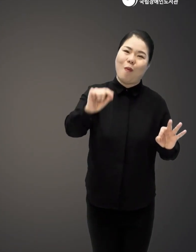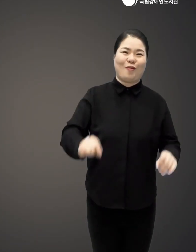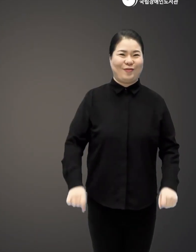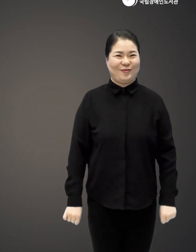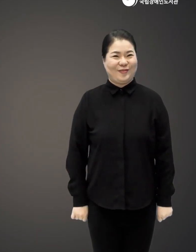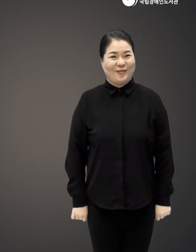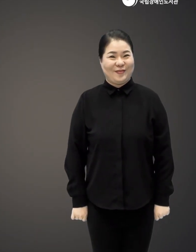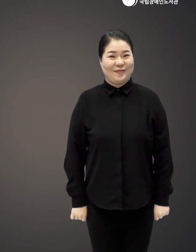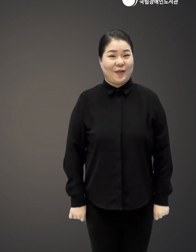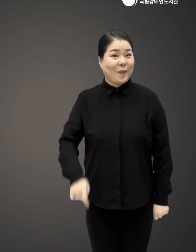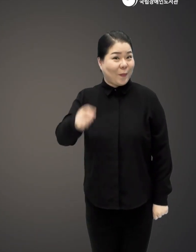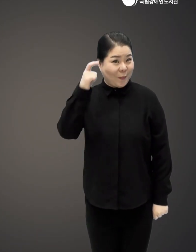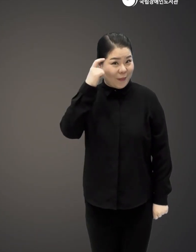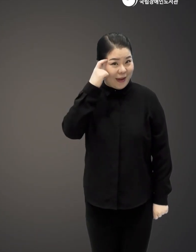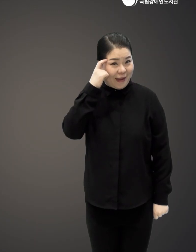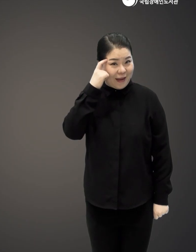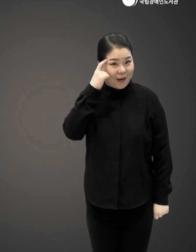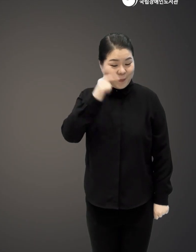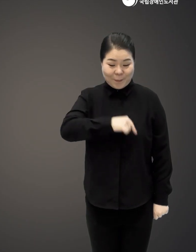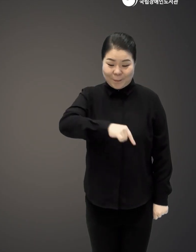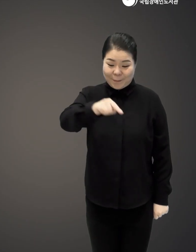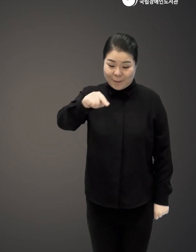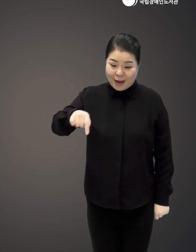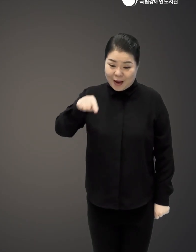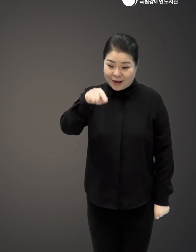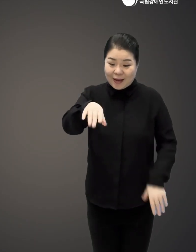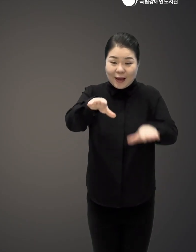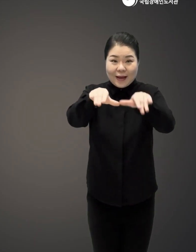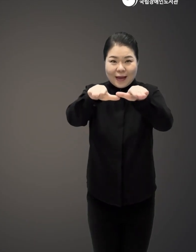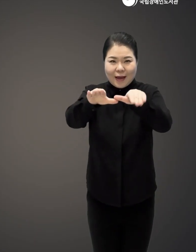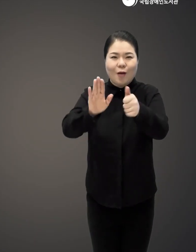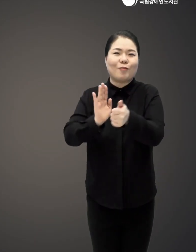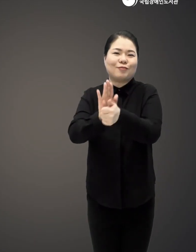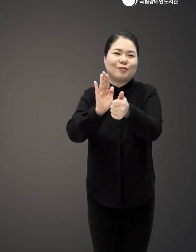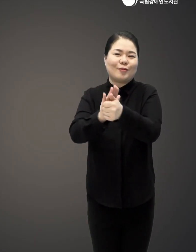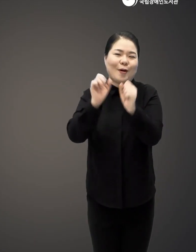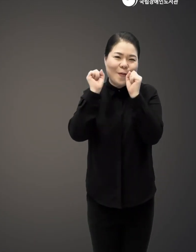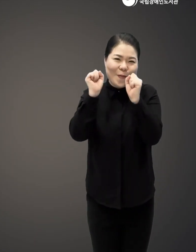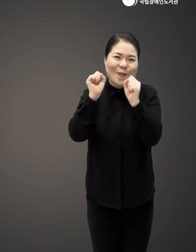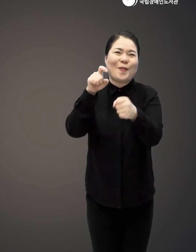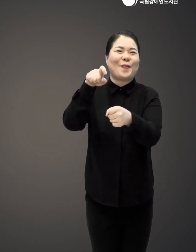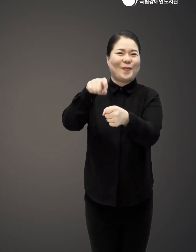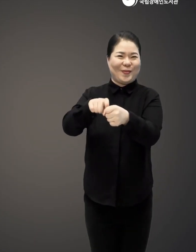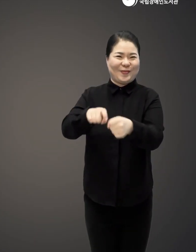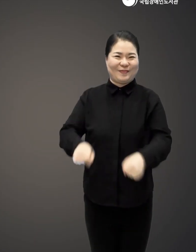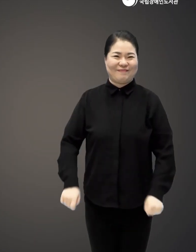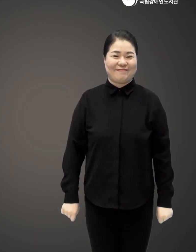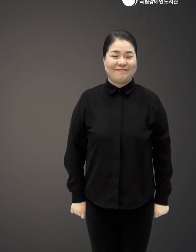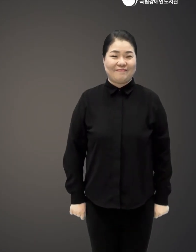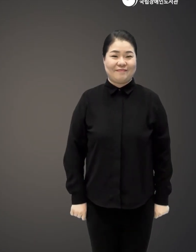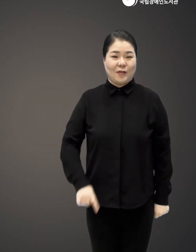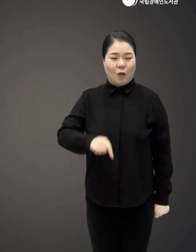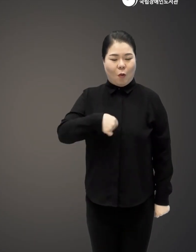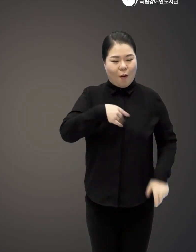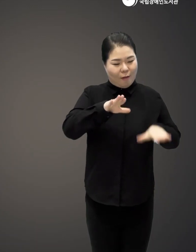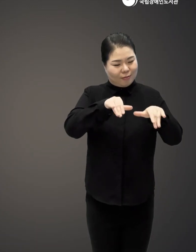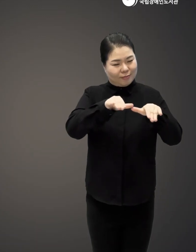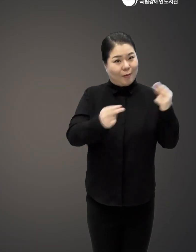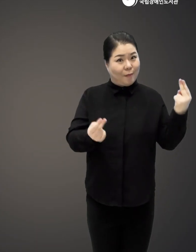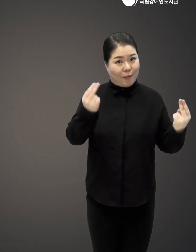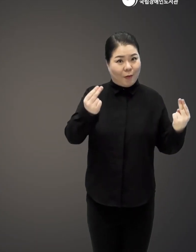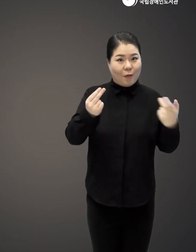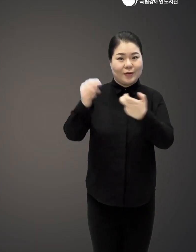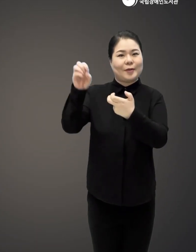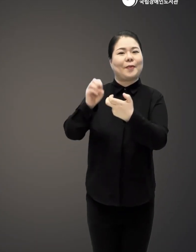이것은 앞에 있는 리더를 향한 지지와 응원의 울음소리라고 하는데요 혼자 날아가는 것보다